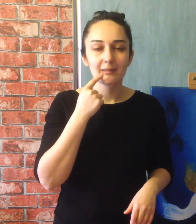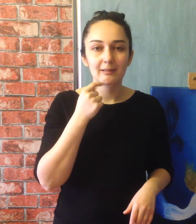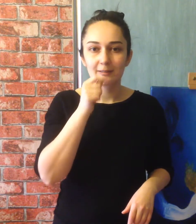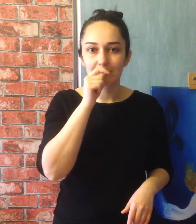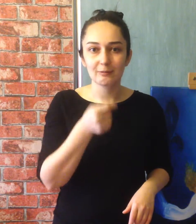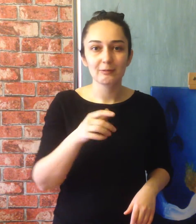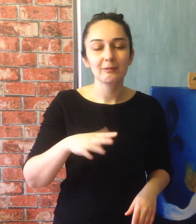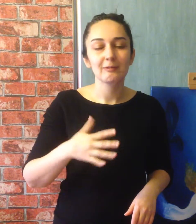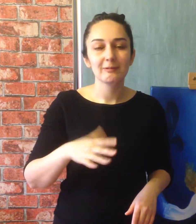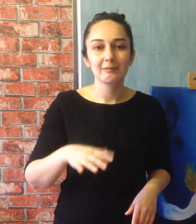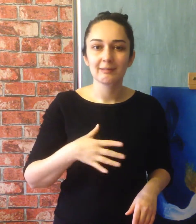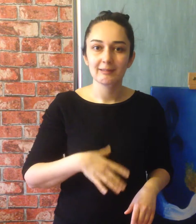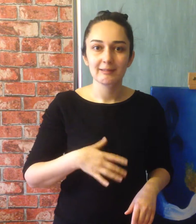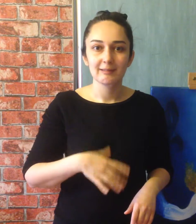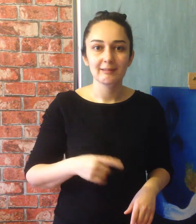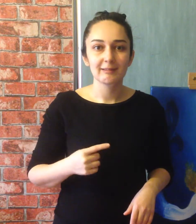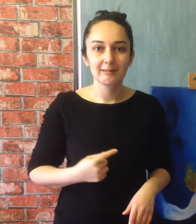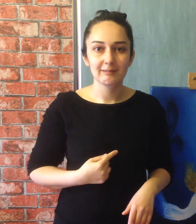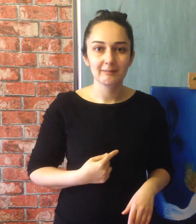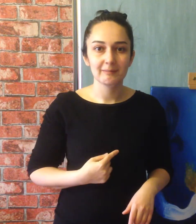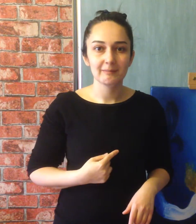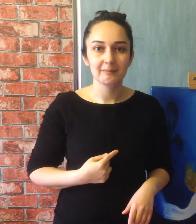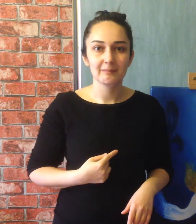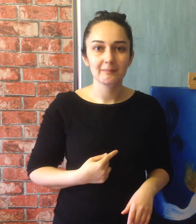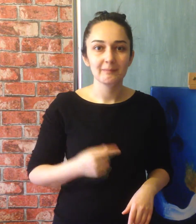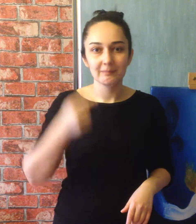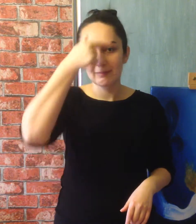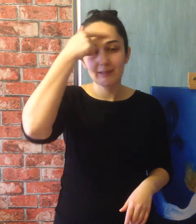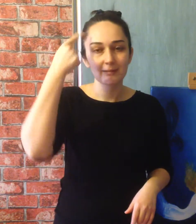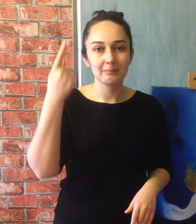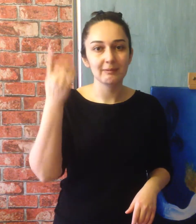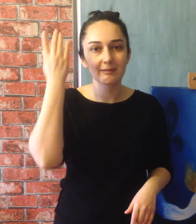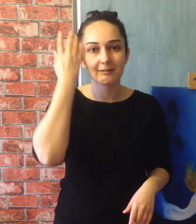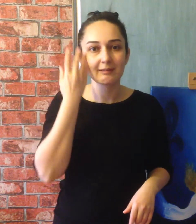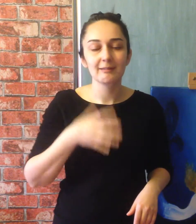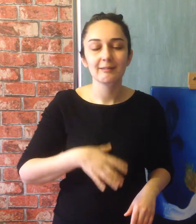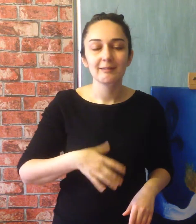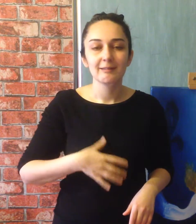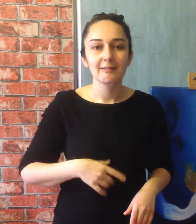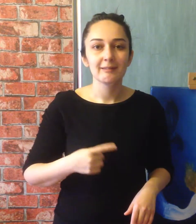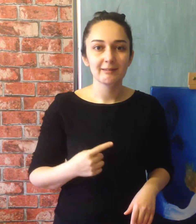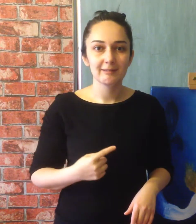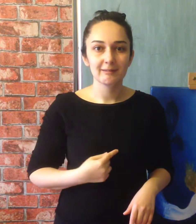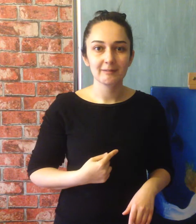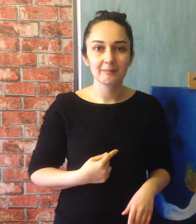tatlı söz mözü istedim. Belki bir jest istedim,